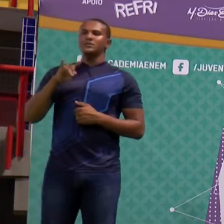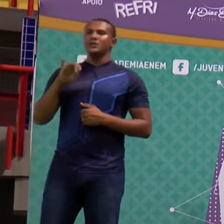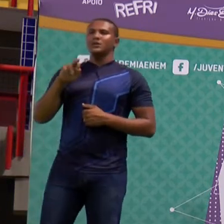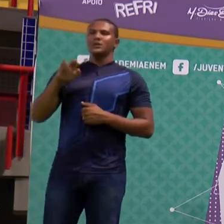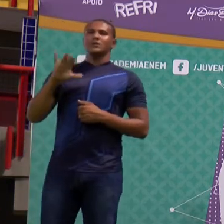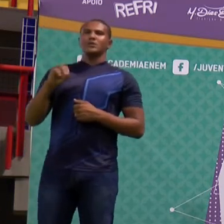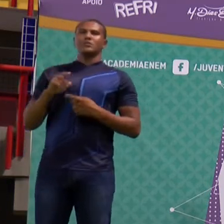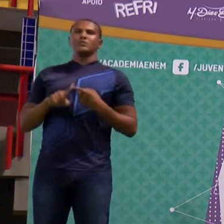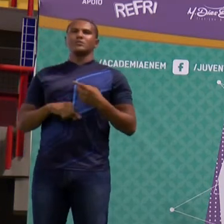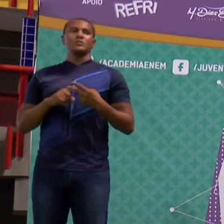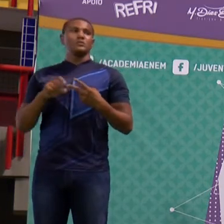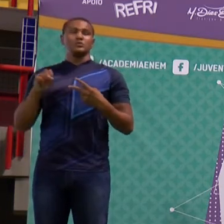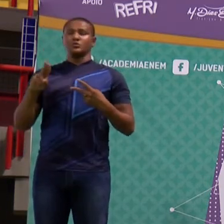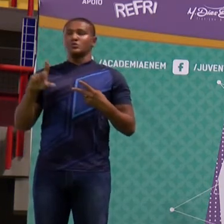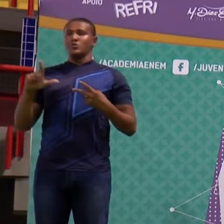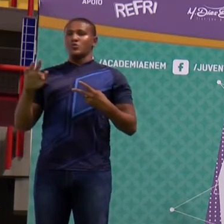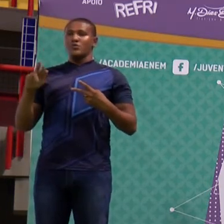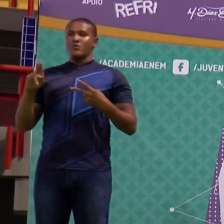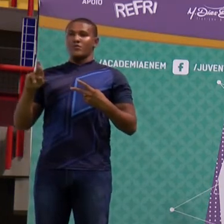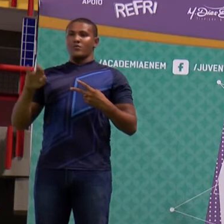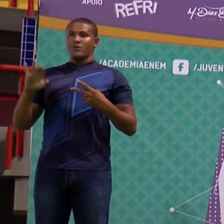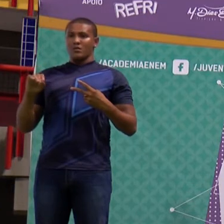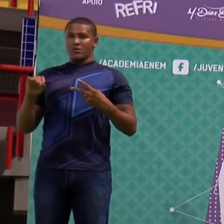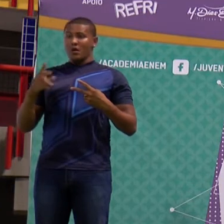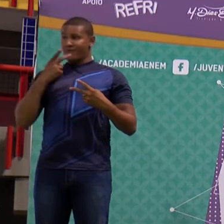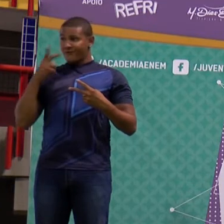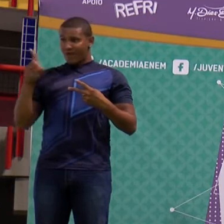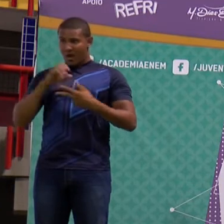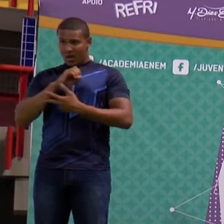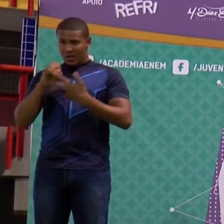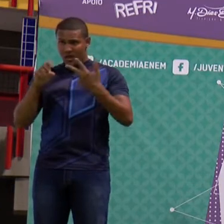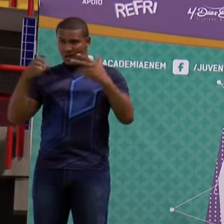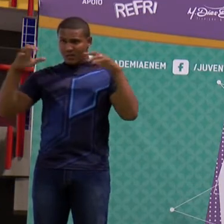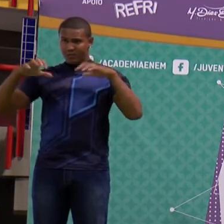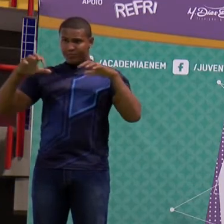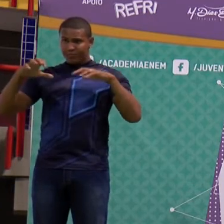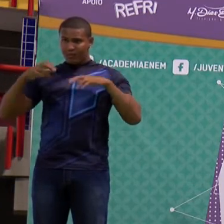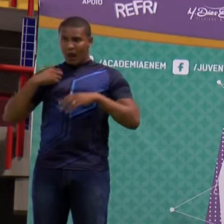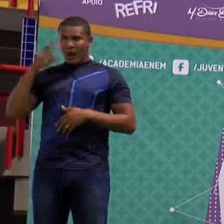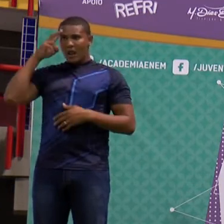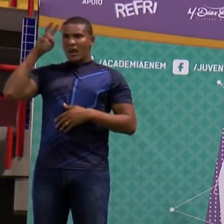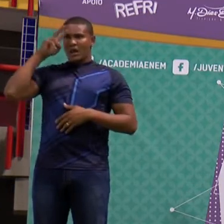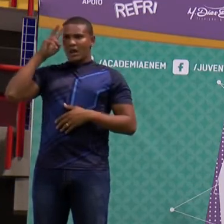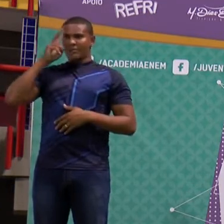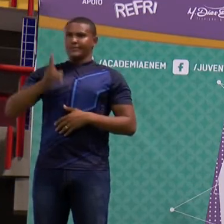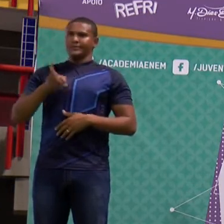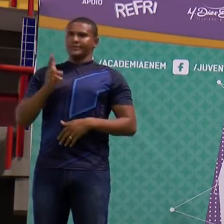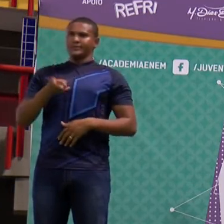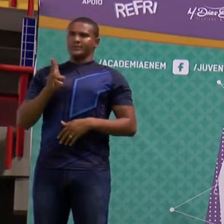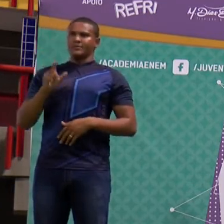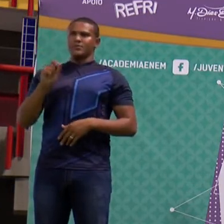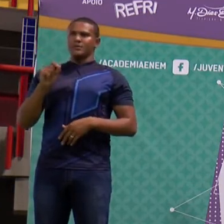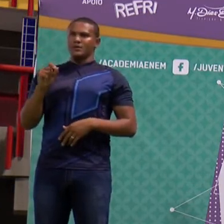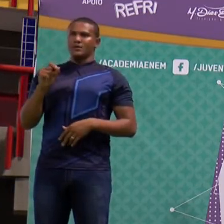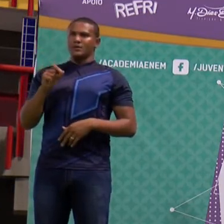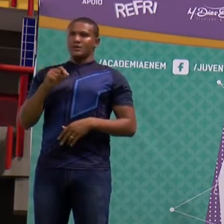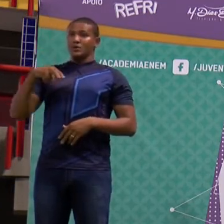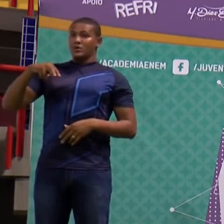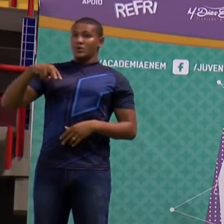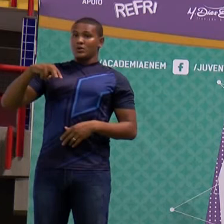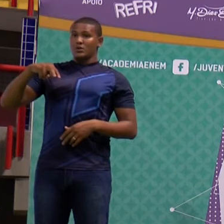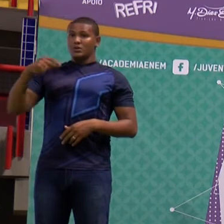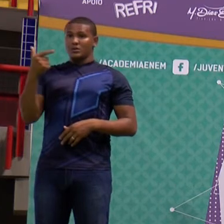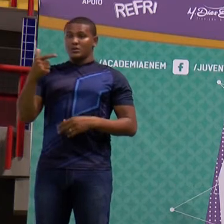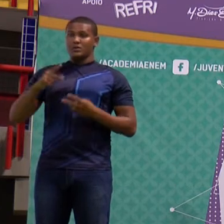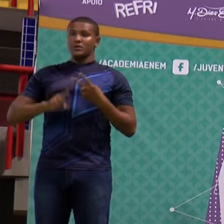sulfúrico. E quando a prova do Enem, pessoal, falar em chuva ácida, você já vai lembrar de dois elementos que estão sempre relacionados a ela. É o nitrogênio